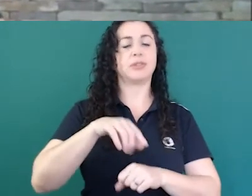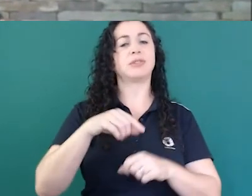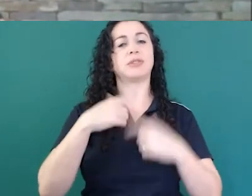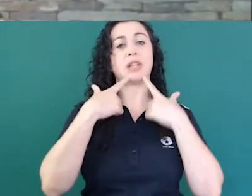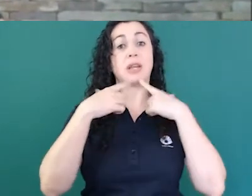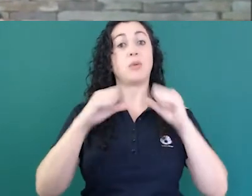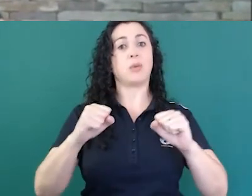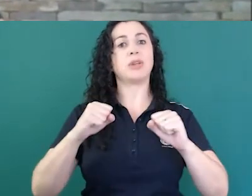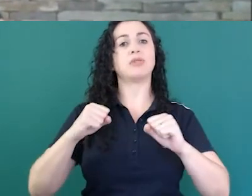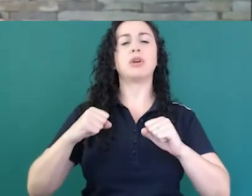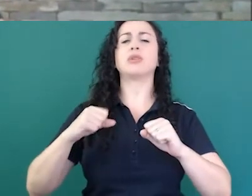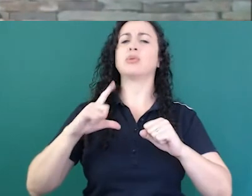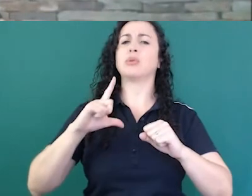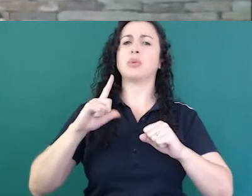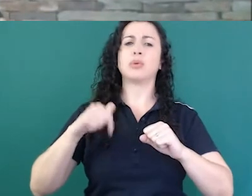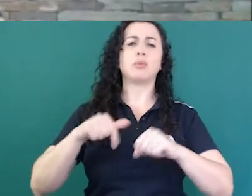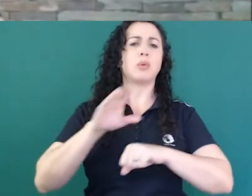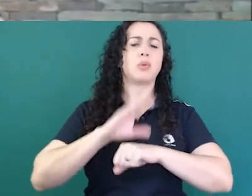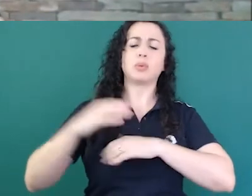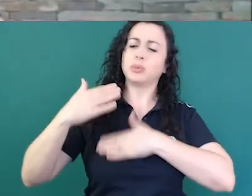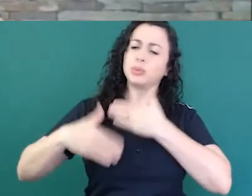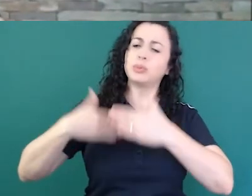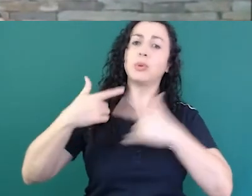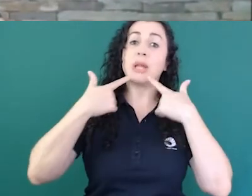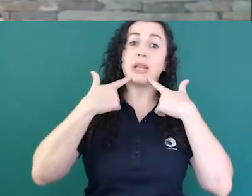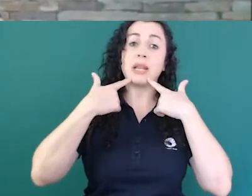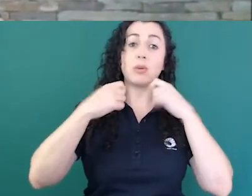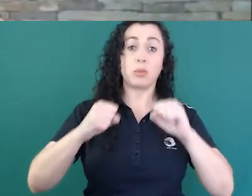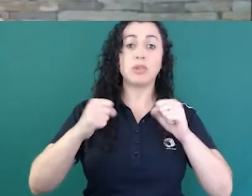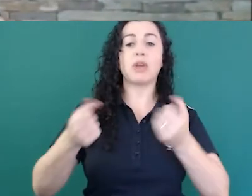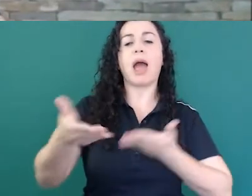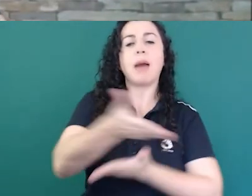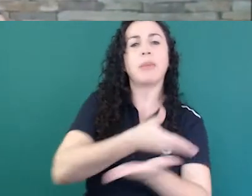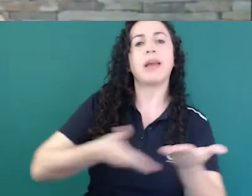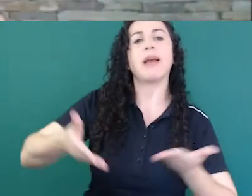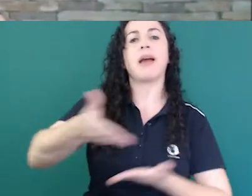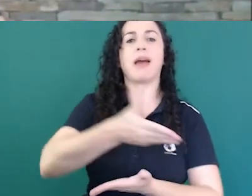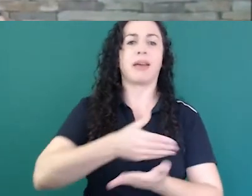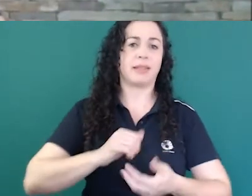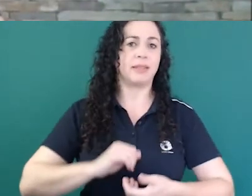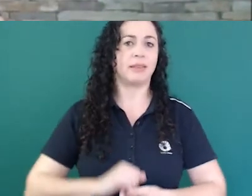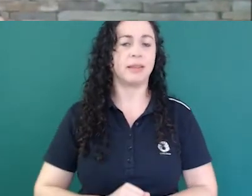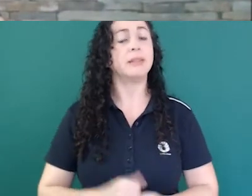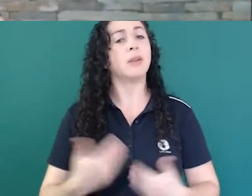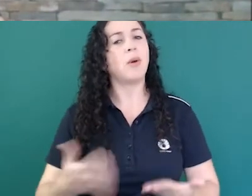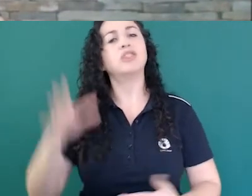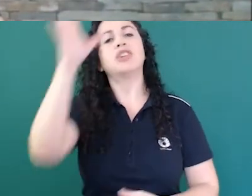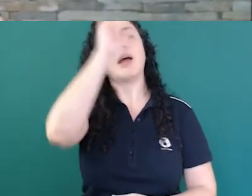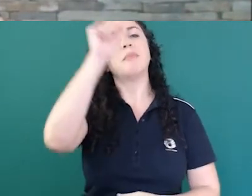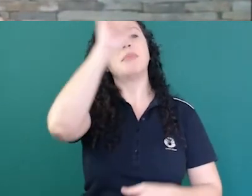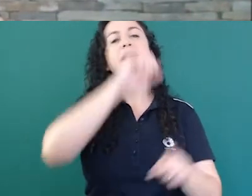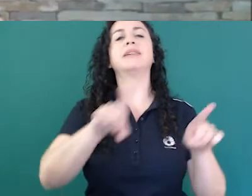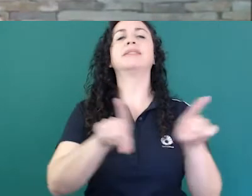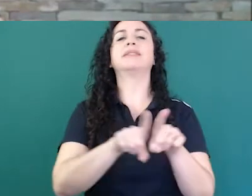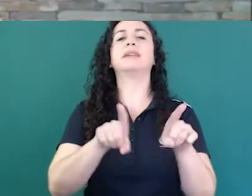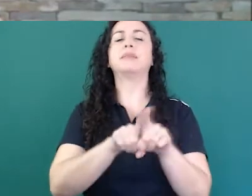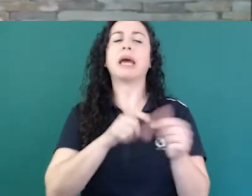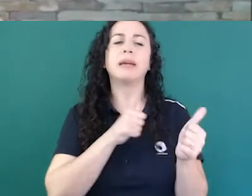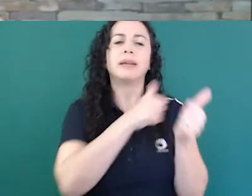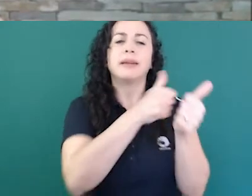trajetória no curso de linguística aplicada. Então, a gente acaba aprendendo também a se aproximar e